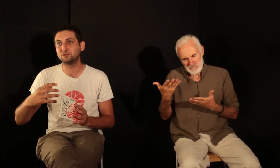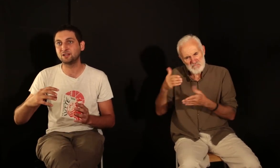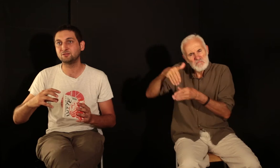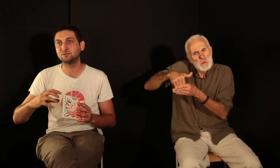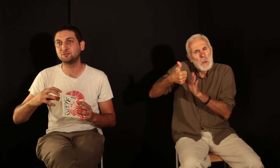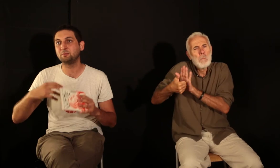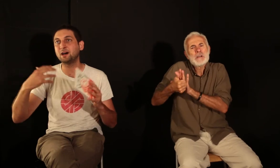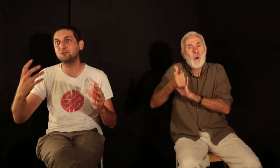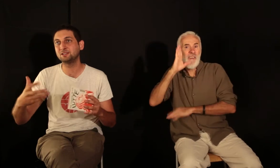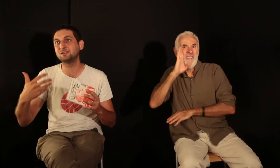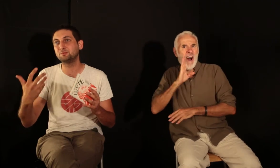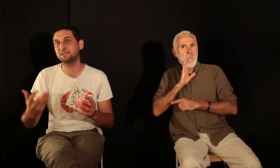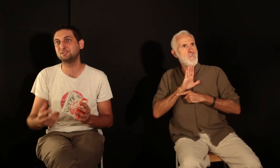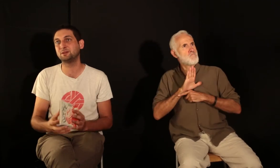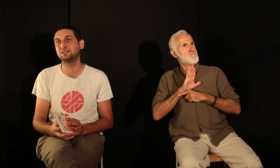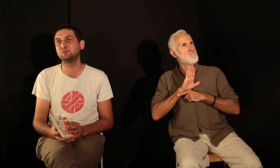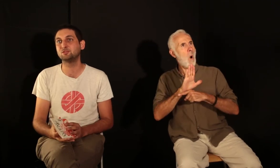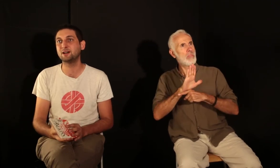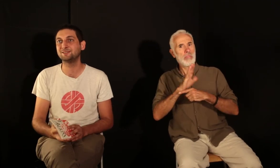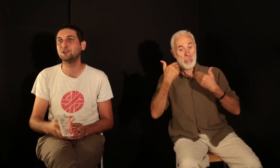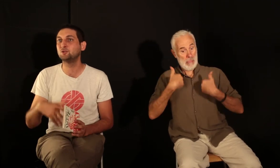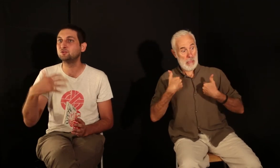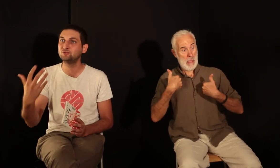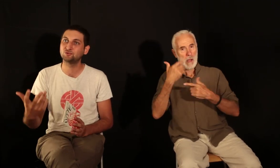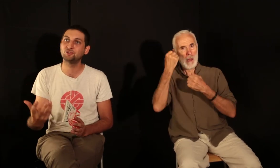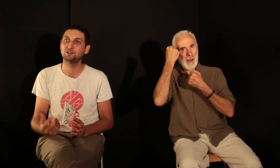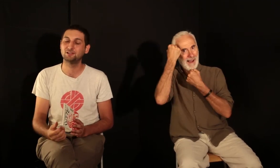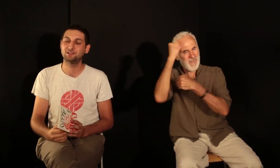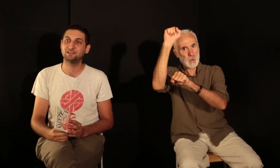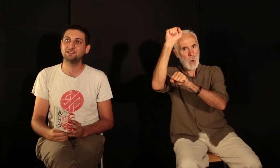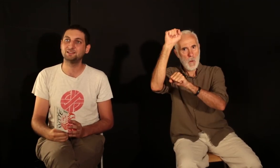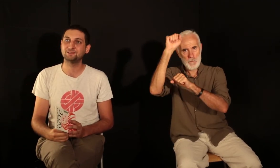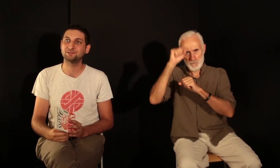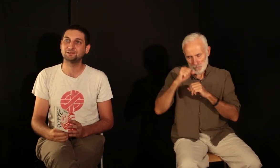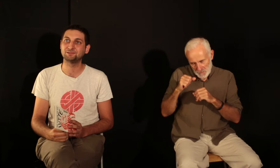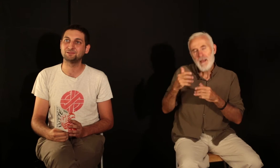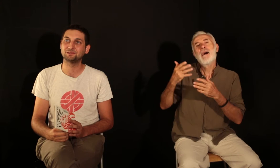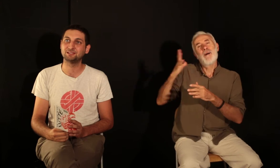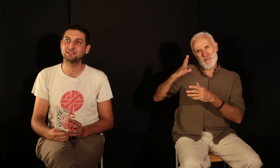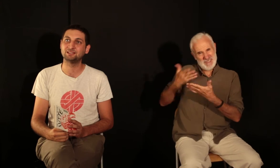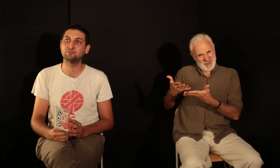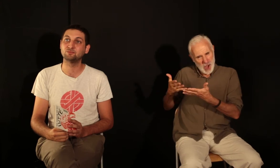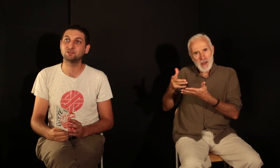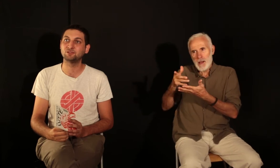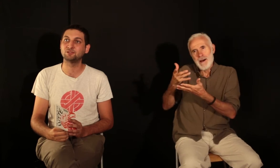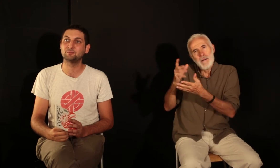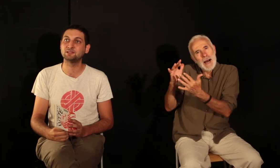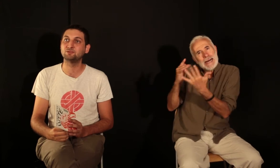parabole qui est reprise par Seth Bachman, au bout du jour, et qui démontre un petit peu